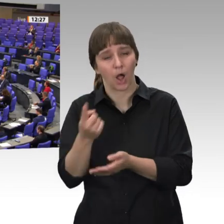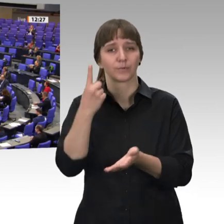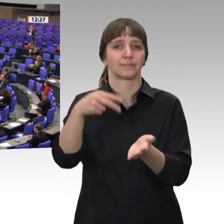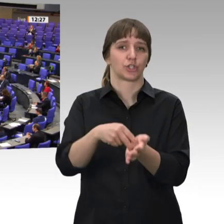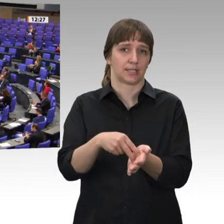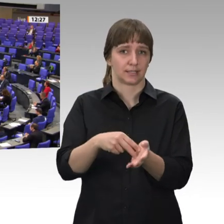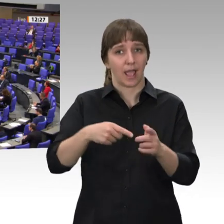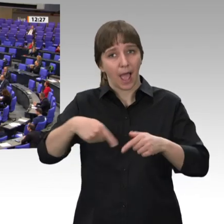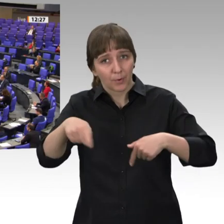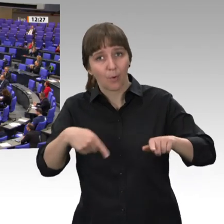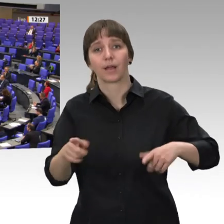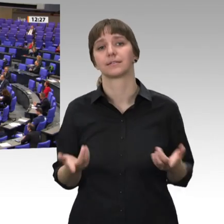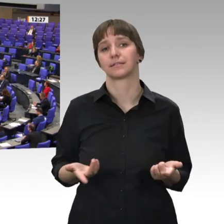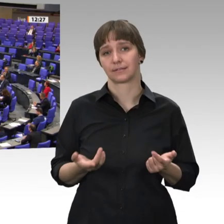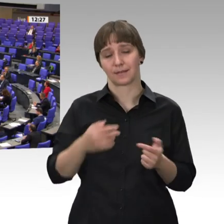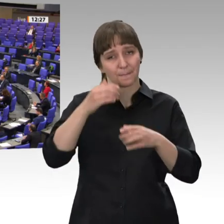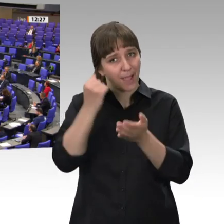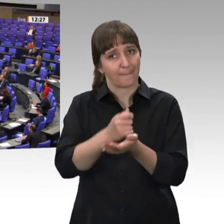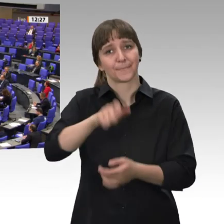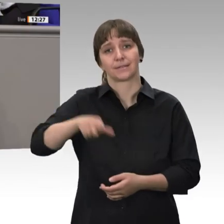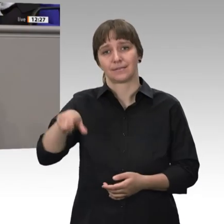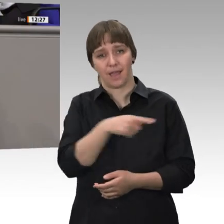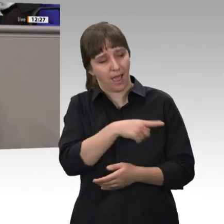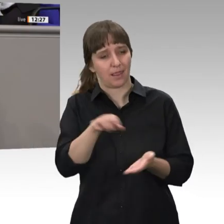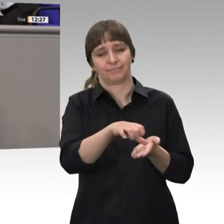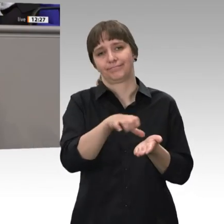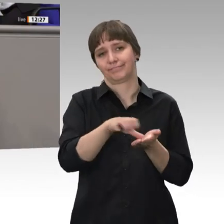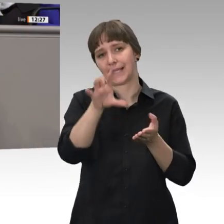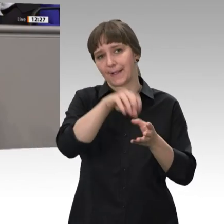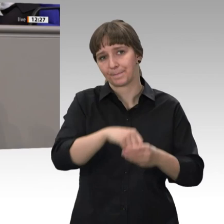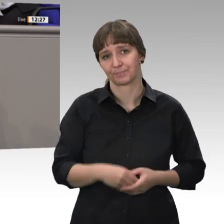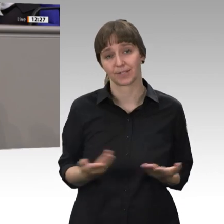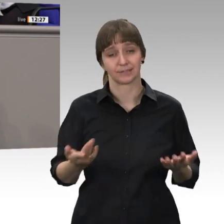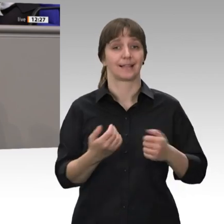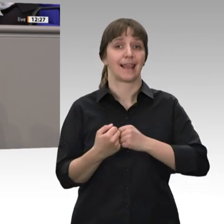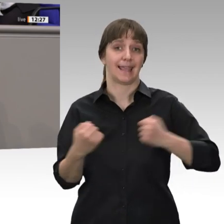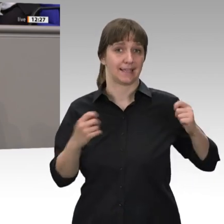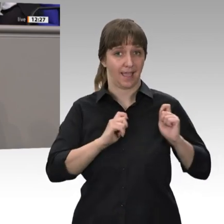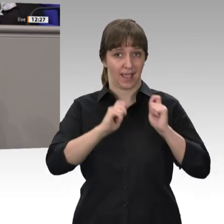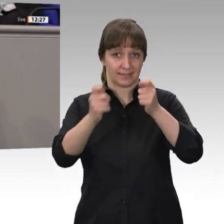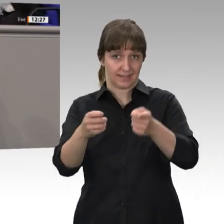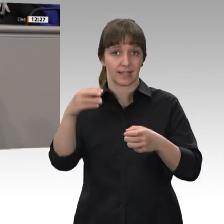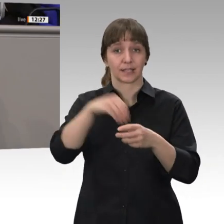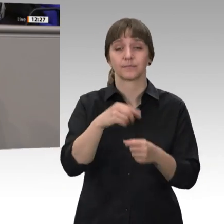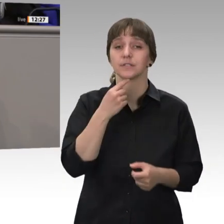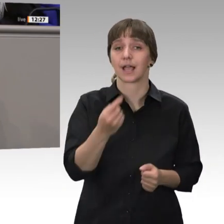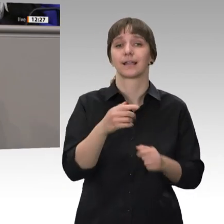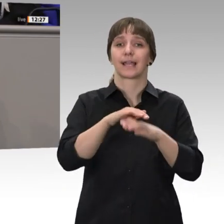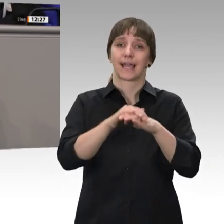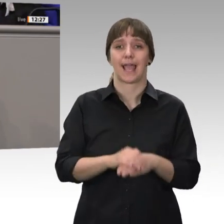Abgeordnete und auch Beamtinnen. In Ihrem Antrag schlägt Die Linke unter anderem vor, das Rentenniveau bei der gesetzlichen Rente deutlich zu